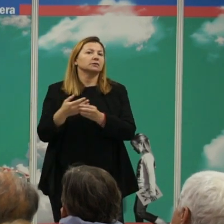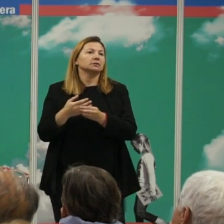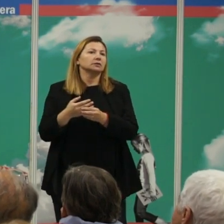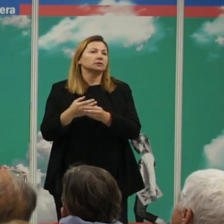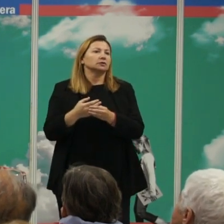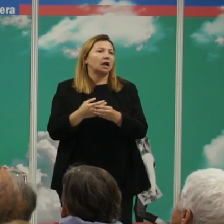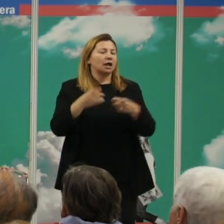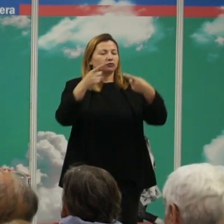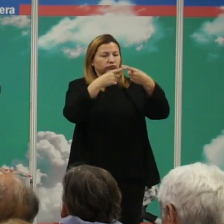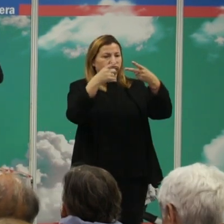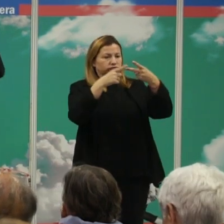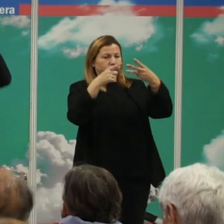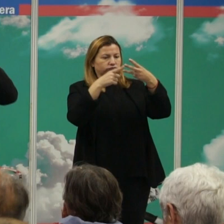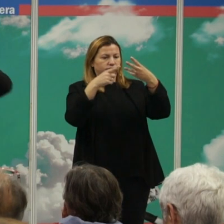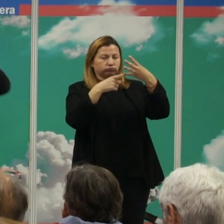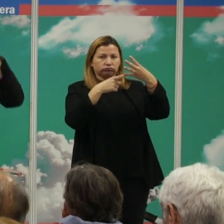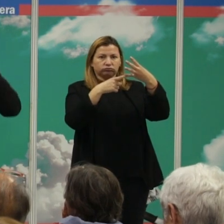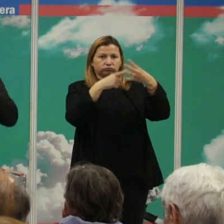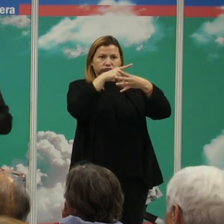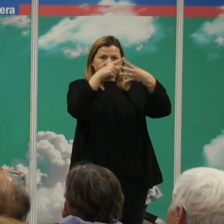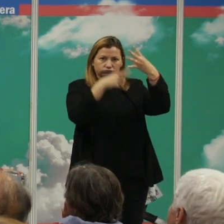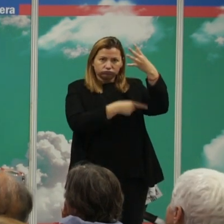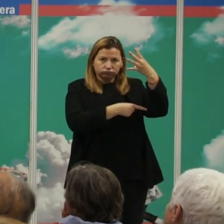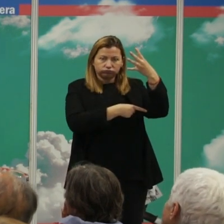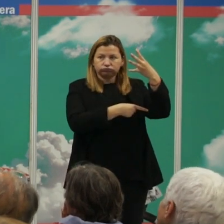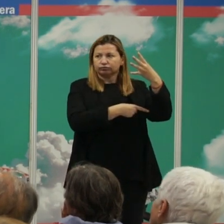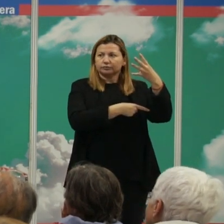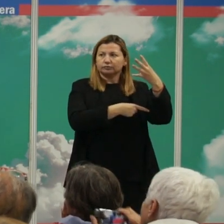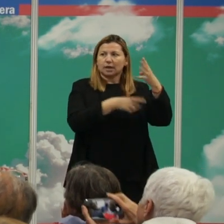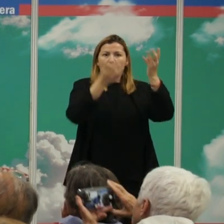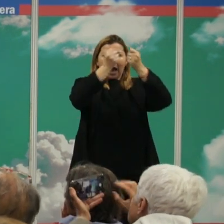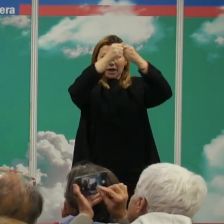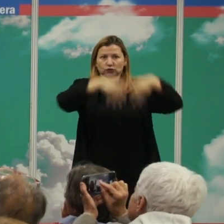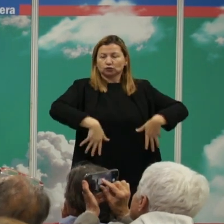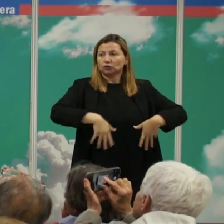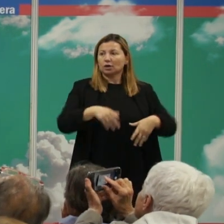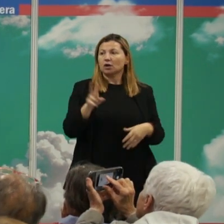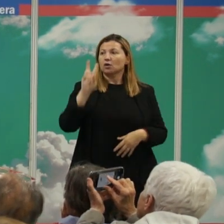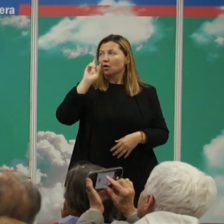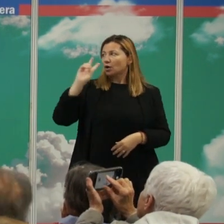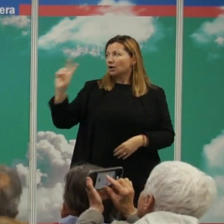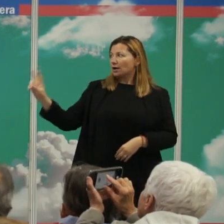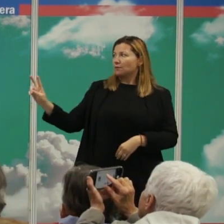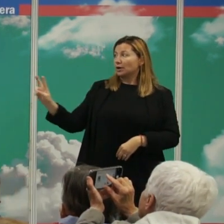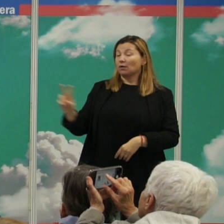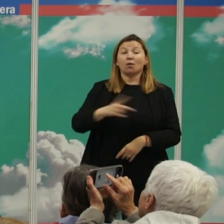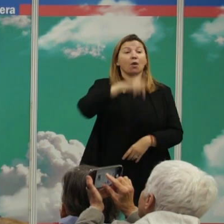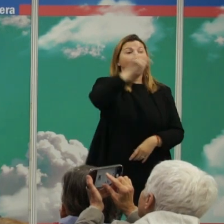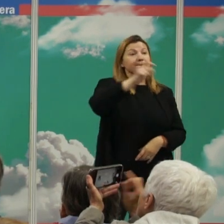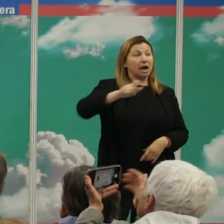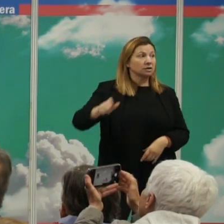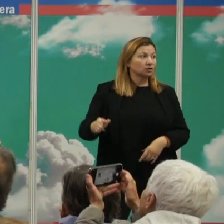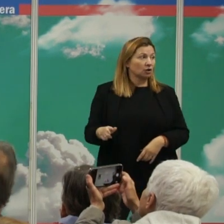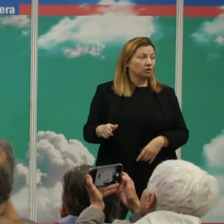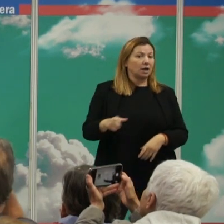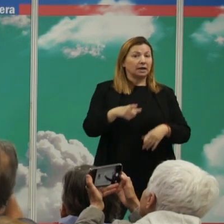estadios cada vez de más complejidad en la organización sociopolítica lo que vemos es que cuando los seres humanos estábamos constituidos